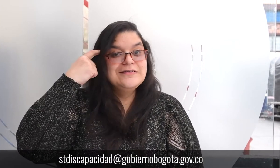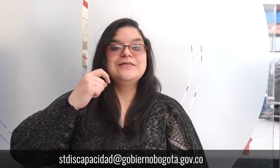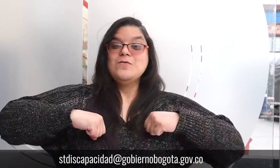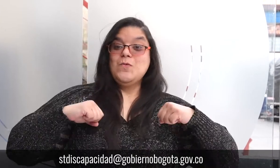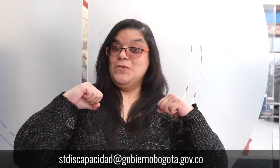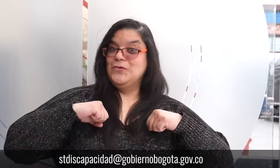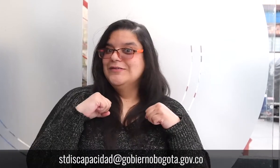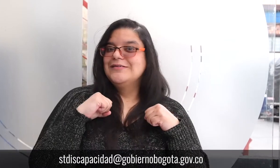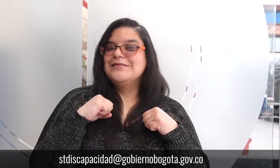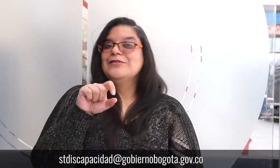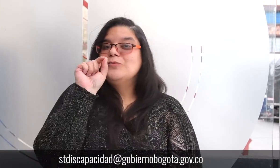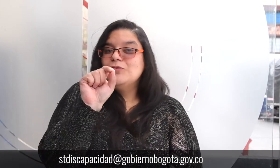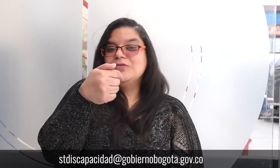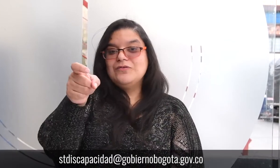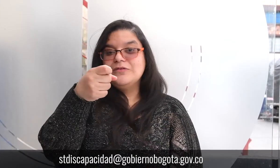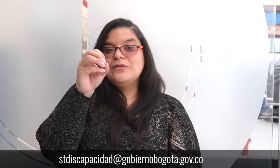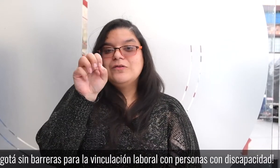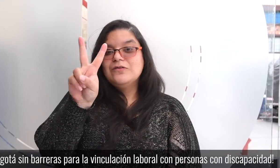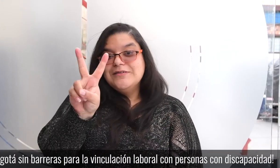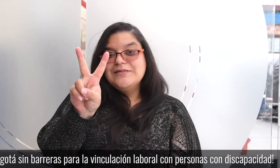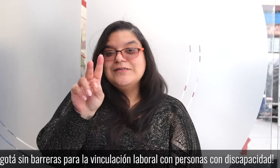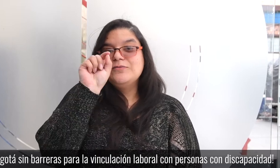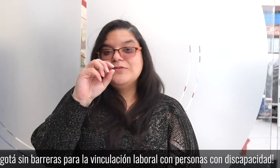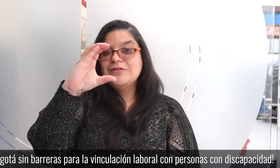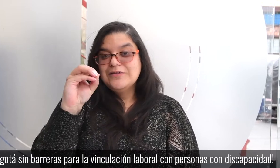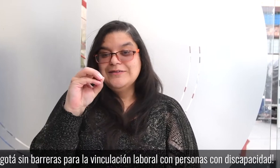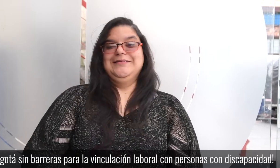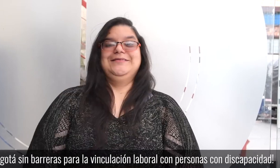Bogotá, sin barreras para la vinculación laboral con personas con discapacidad.